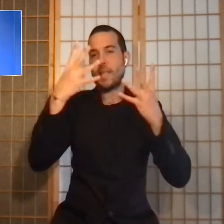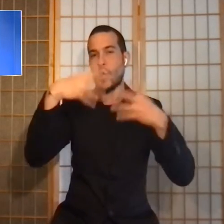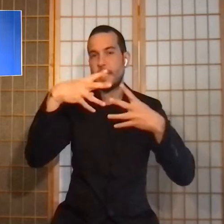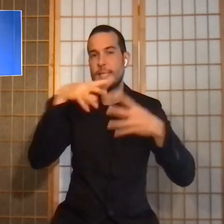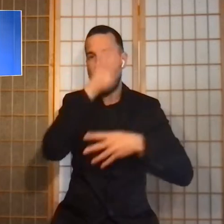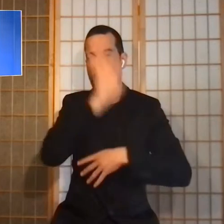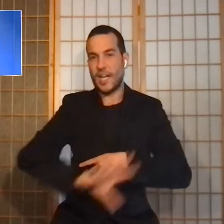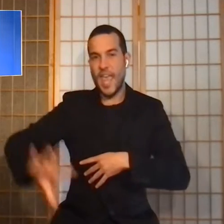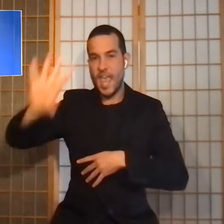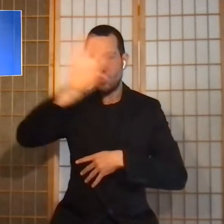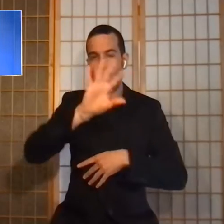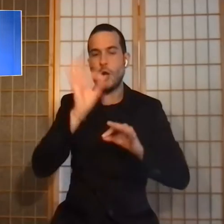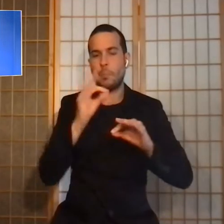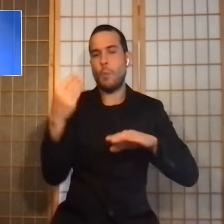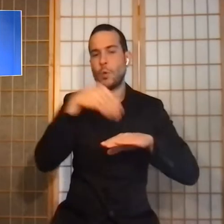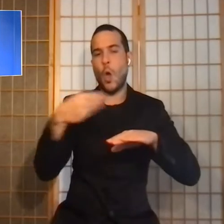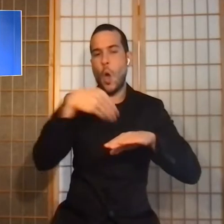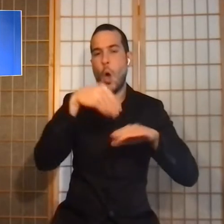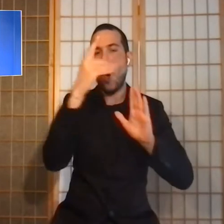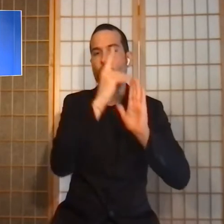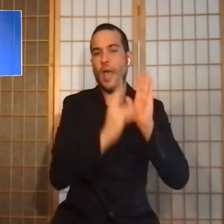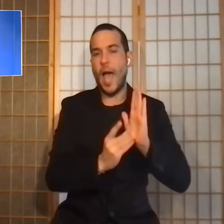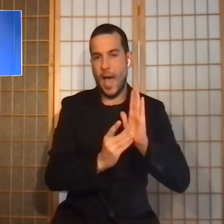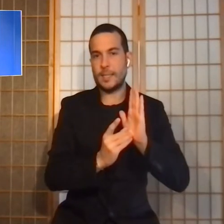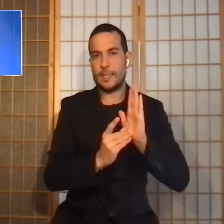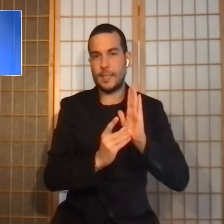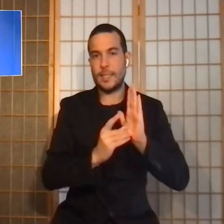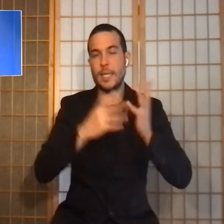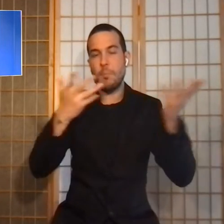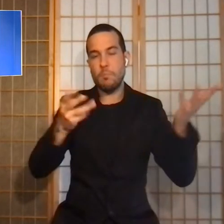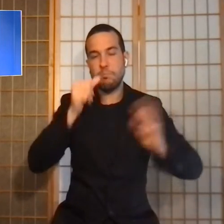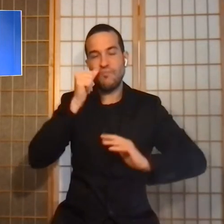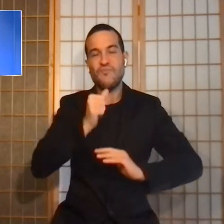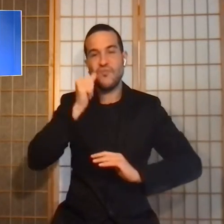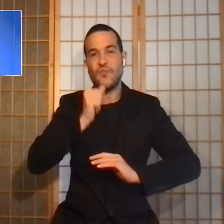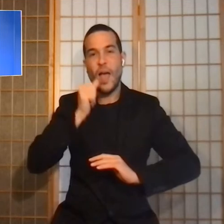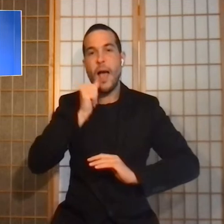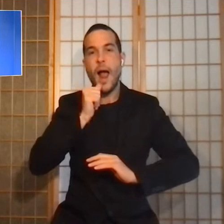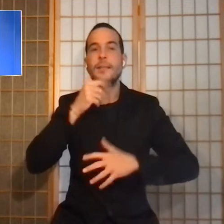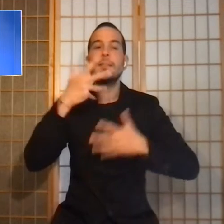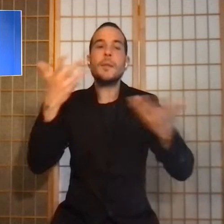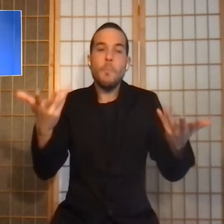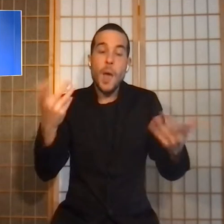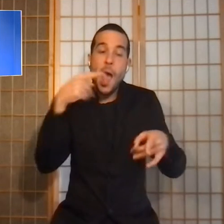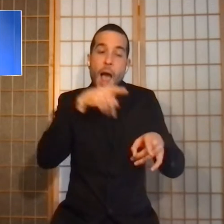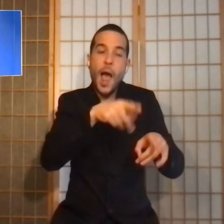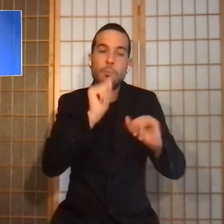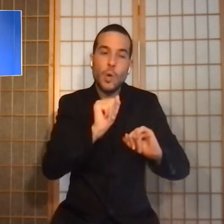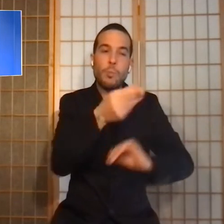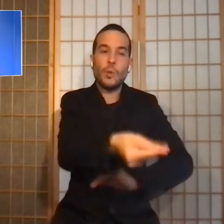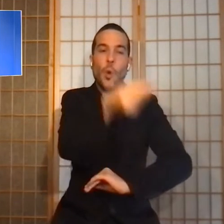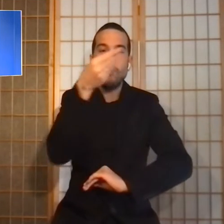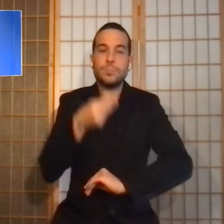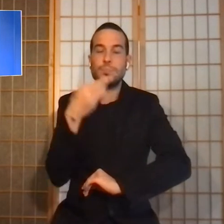dei relativi dati che, sebbene falsi, permettevano di ottenere il rilascio dei Green Pass.